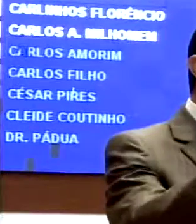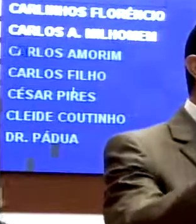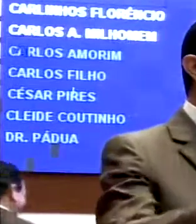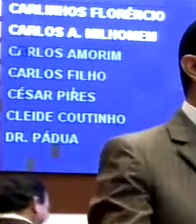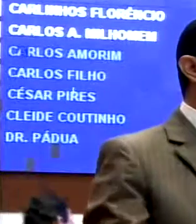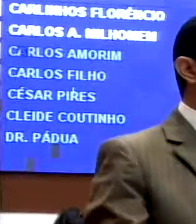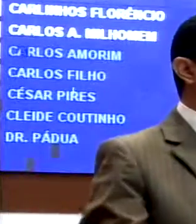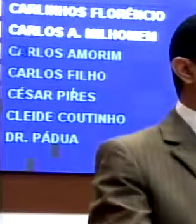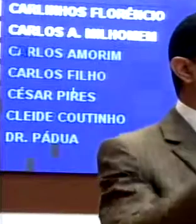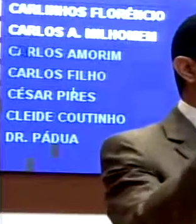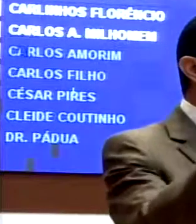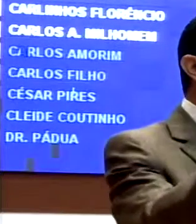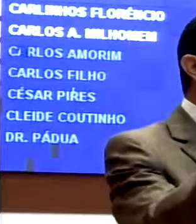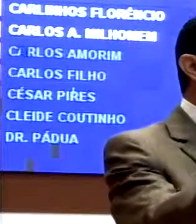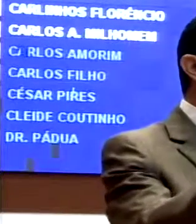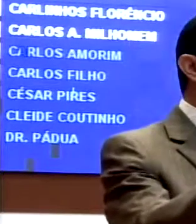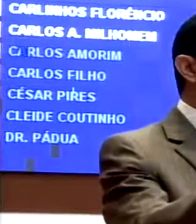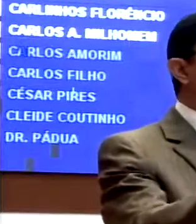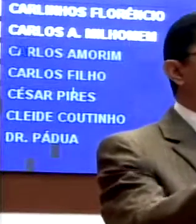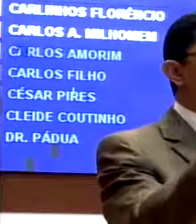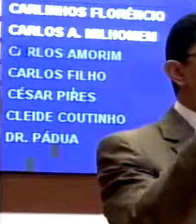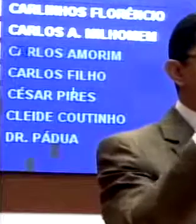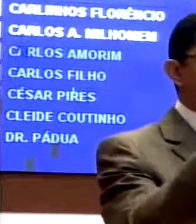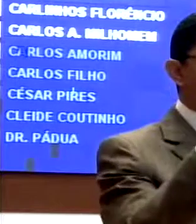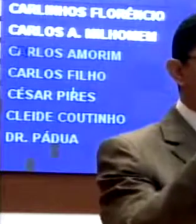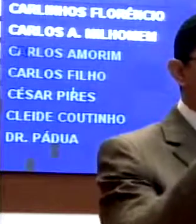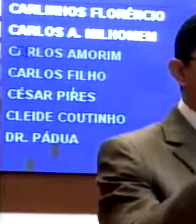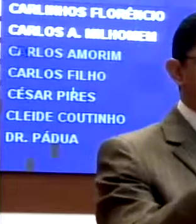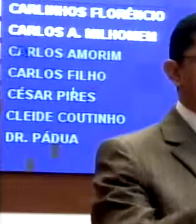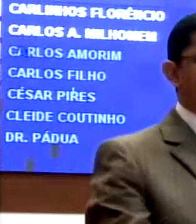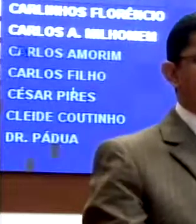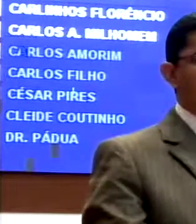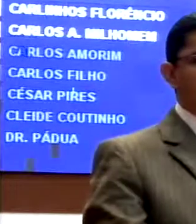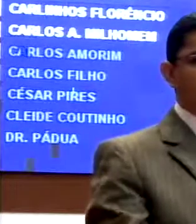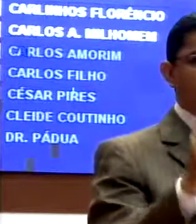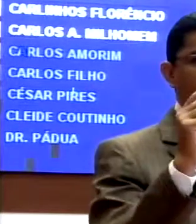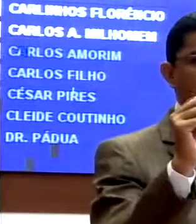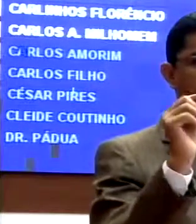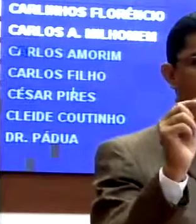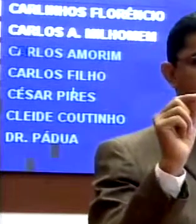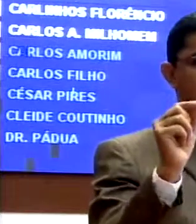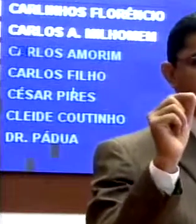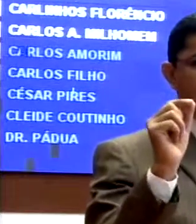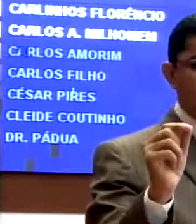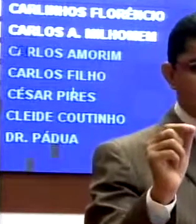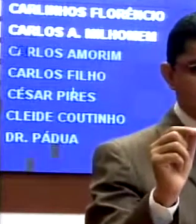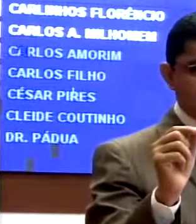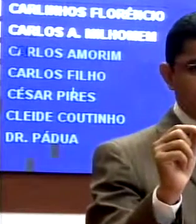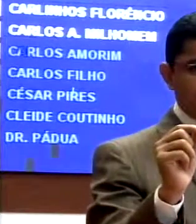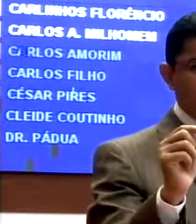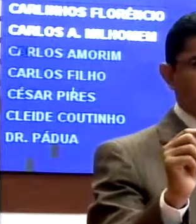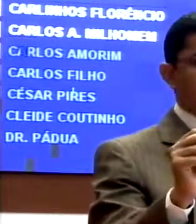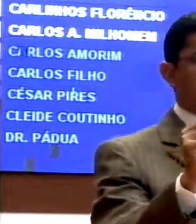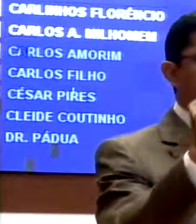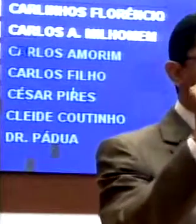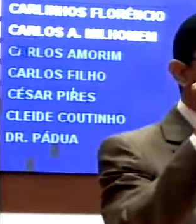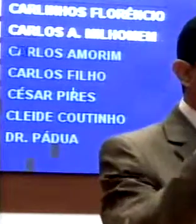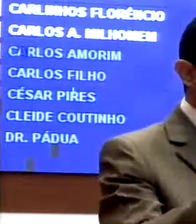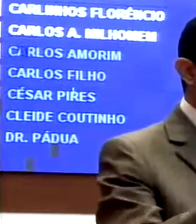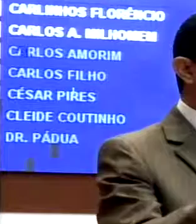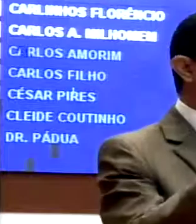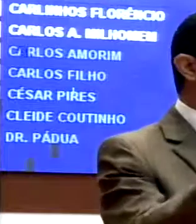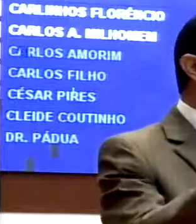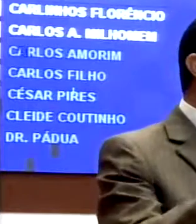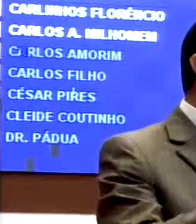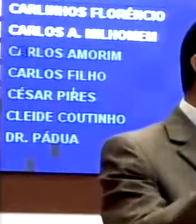um processo que quem sabe um dia faça a justiça a todos os homens e mulheres que foram